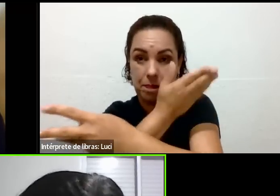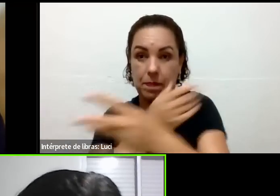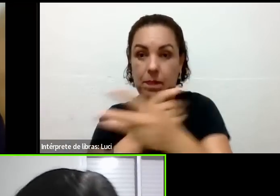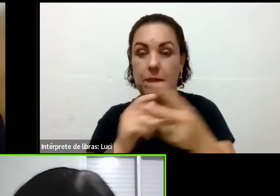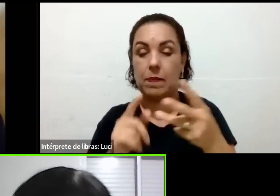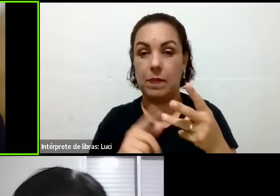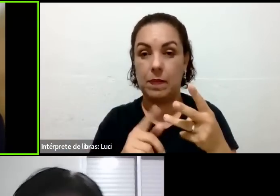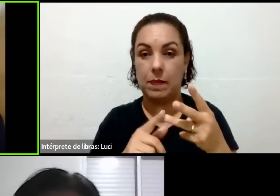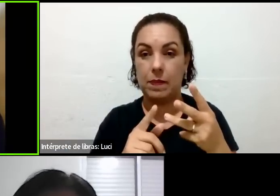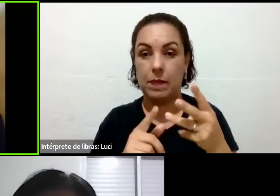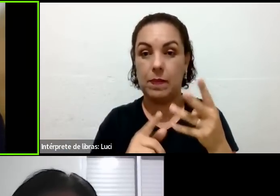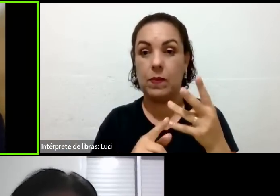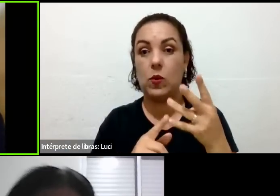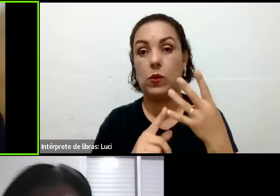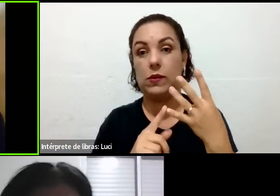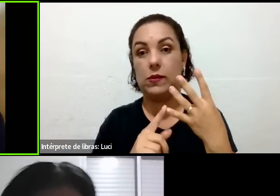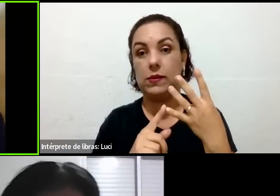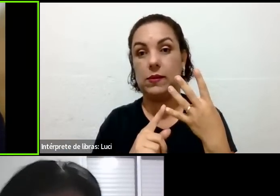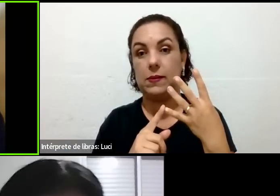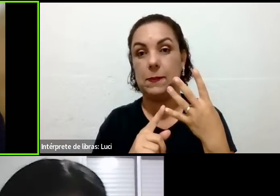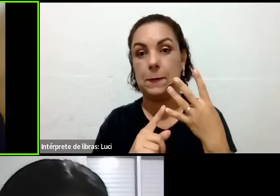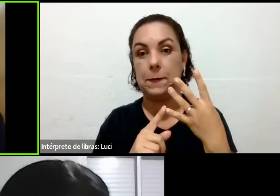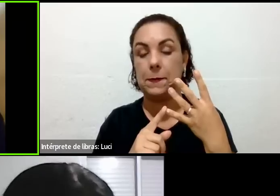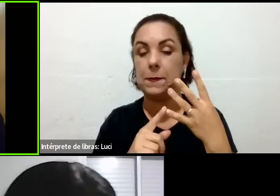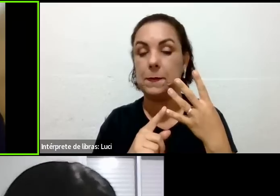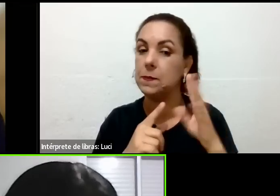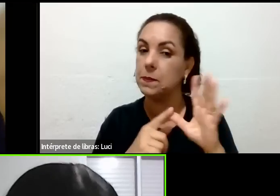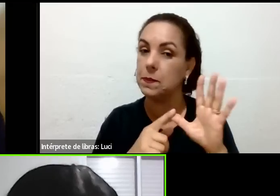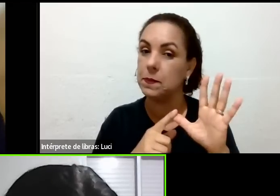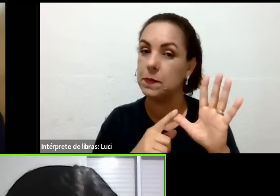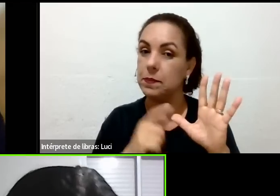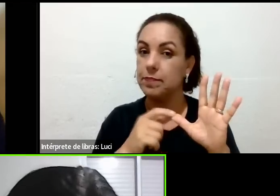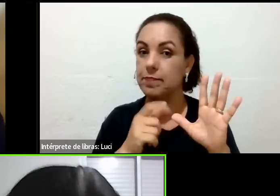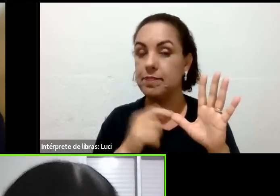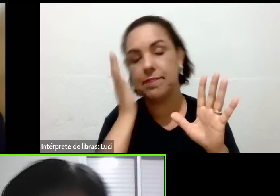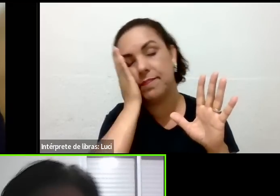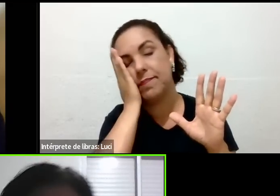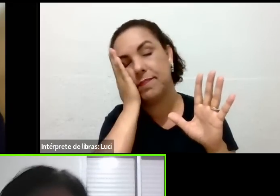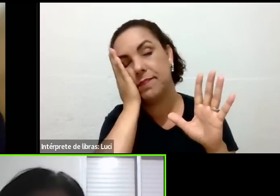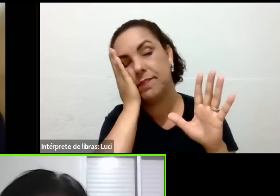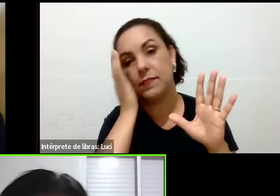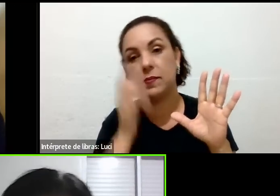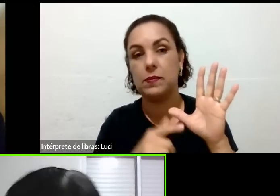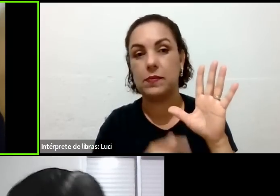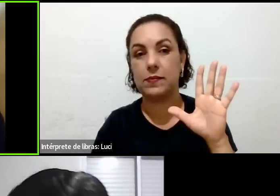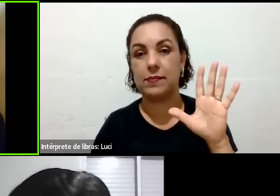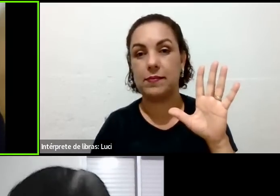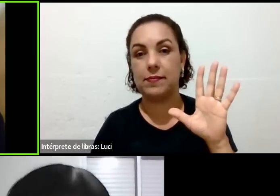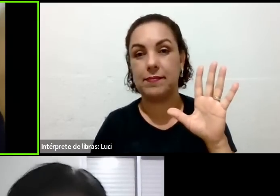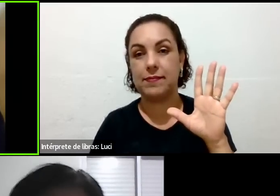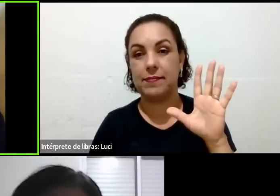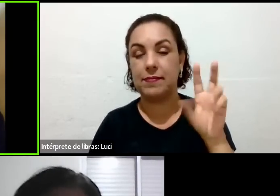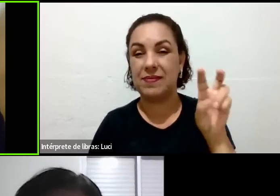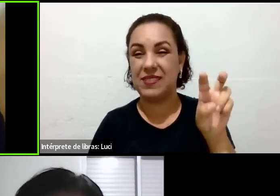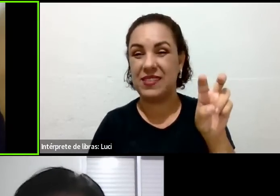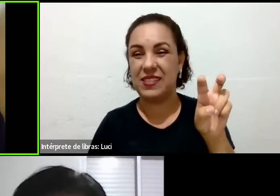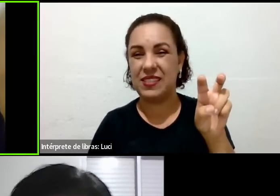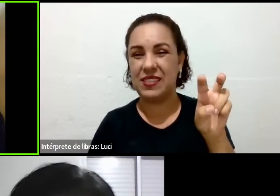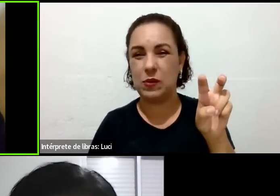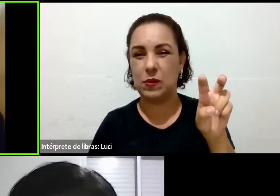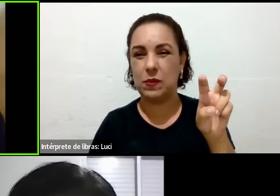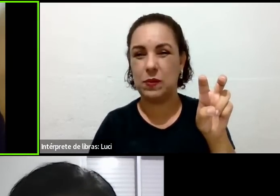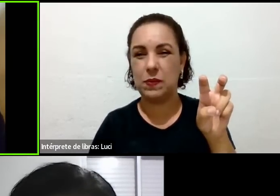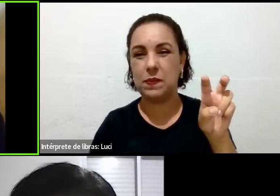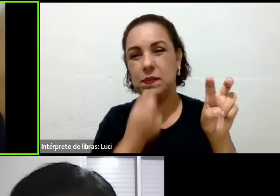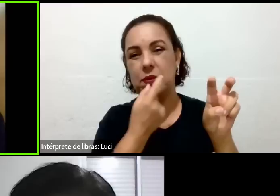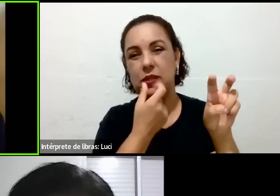pressão. Dois para a pressão. É, e um para dormir. Um para dormir. Ó, olha só quem ficou feliz. O pessoal lá estava te